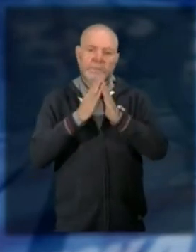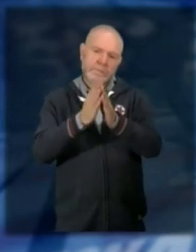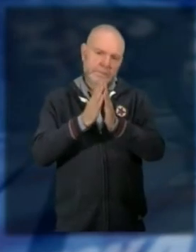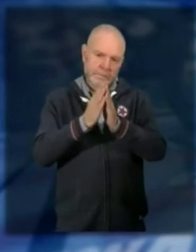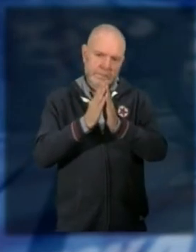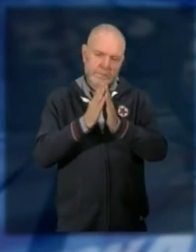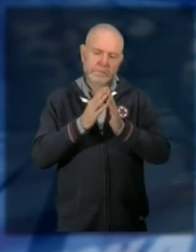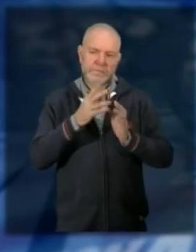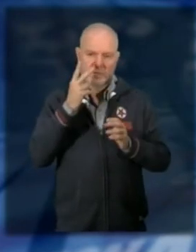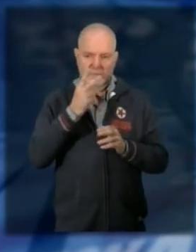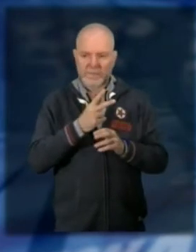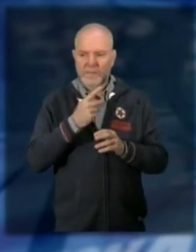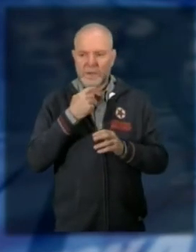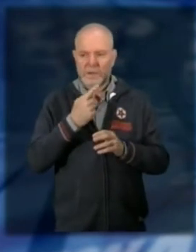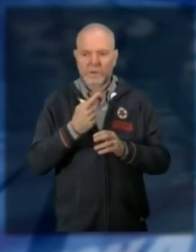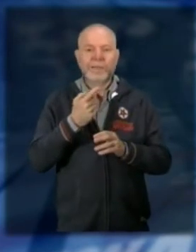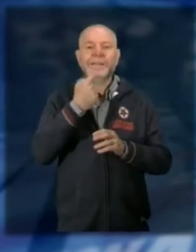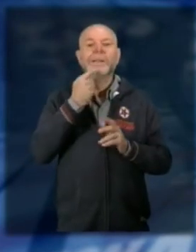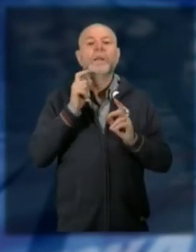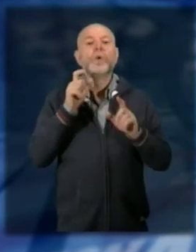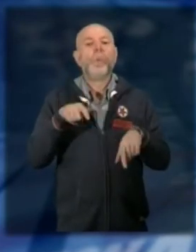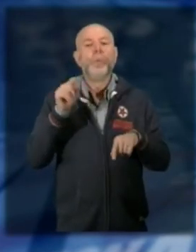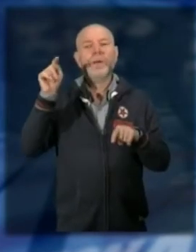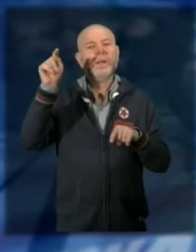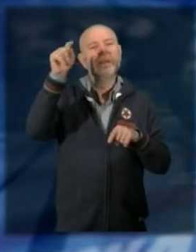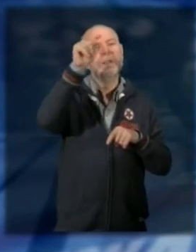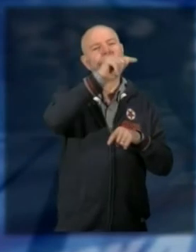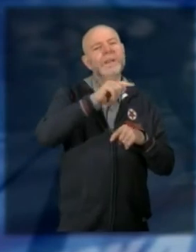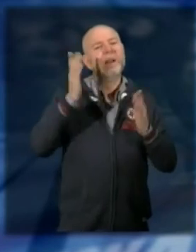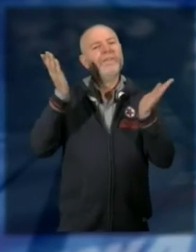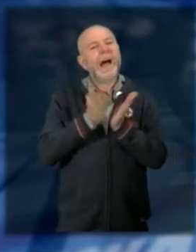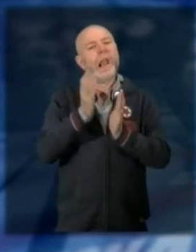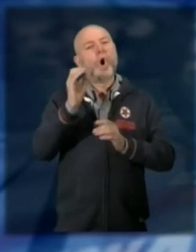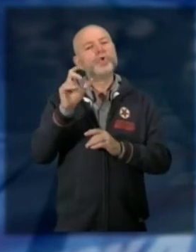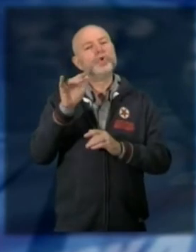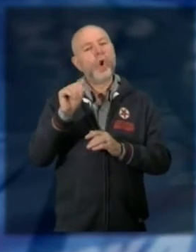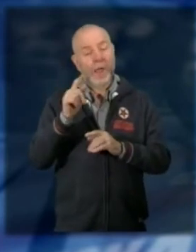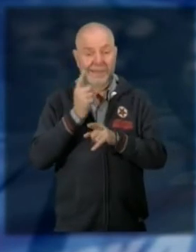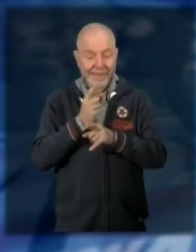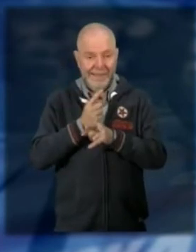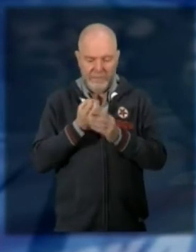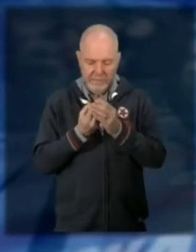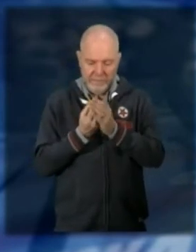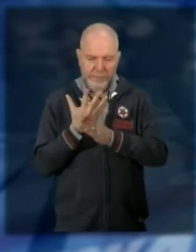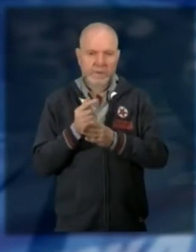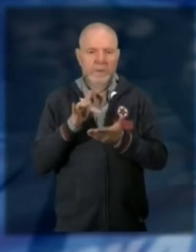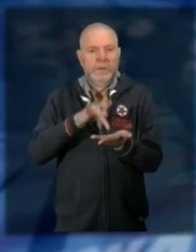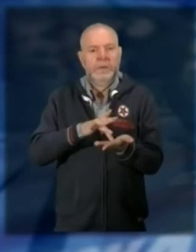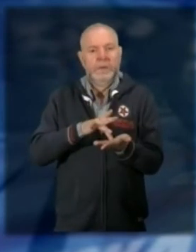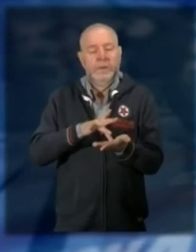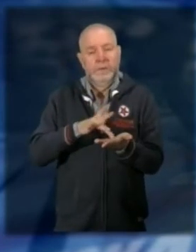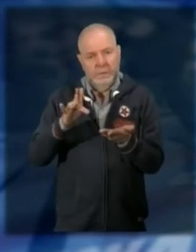sostanzialmente i cittadini dei comuni dei 17 comuni dell'Unione Montana delle Valle dell'Ossola devono attivare questo servizio